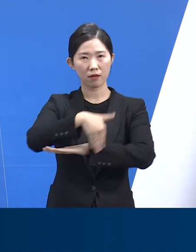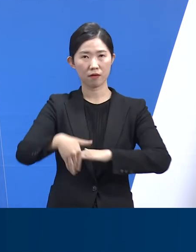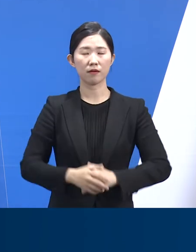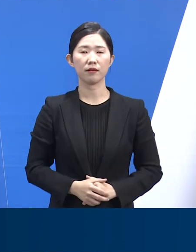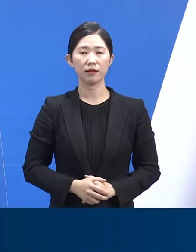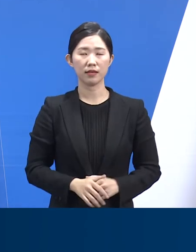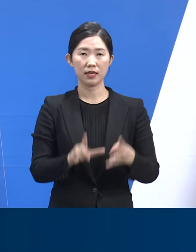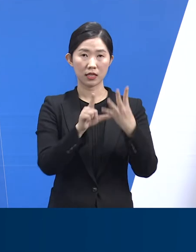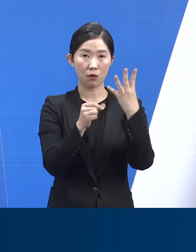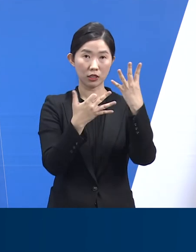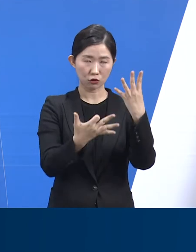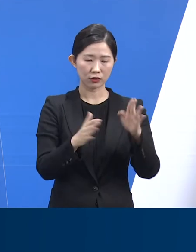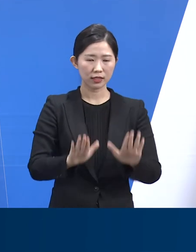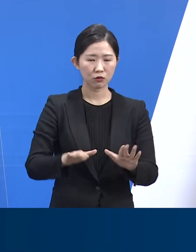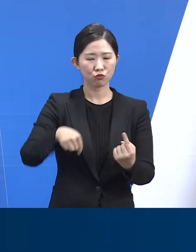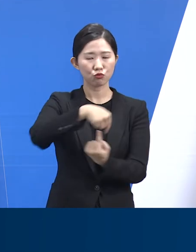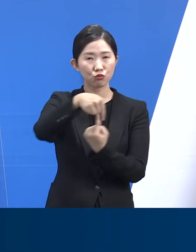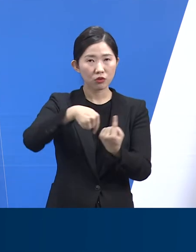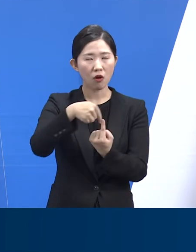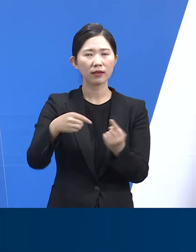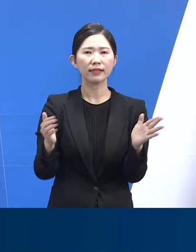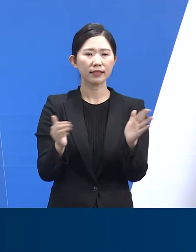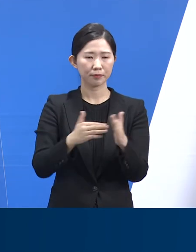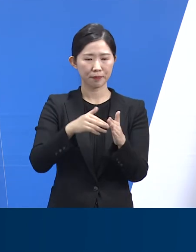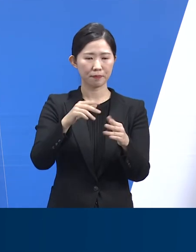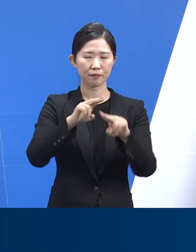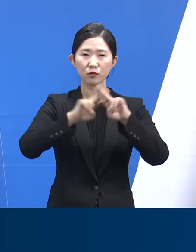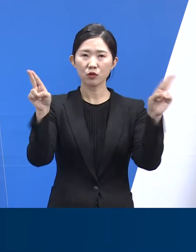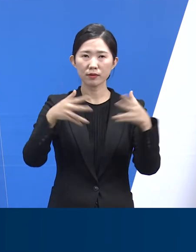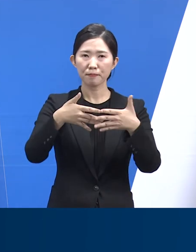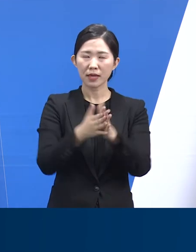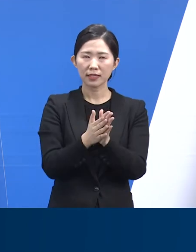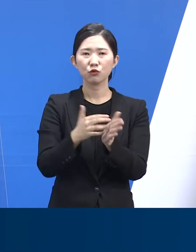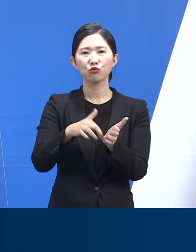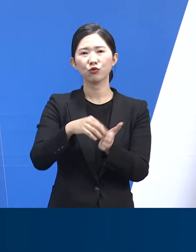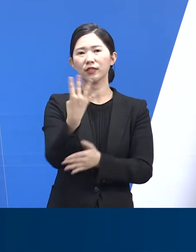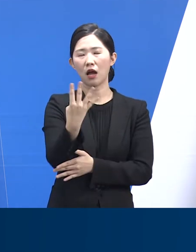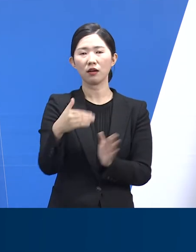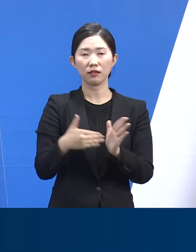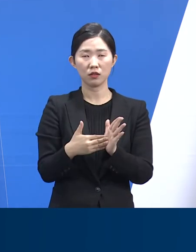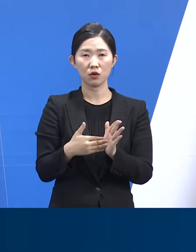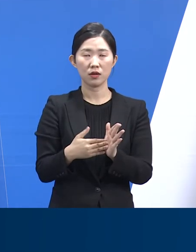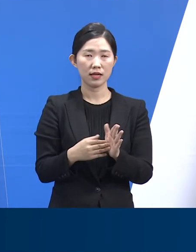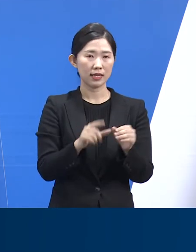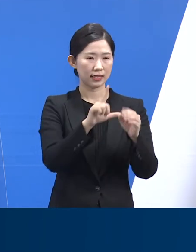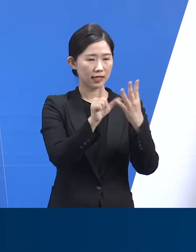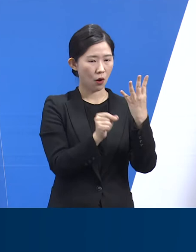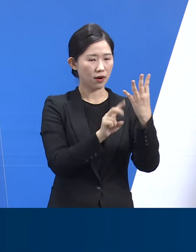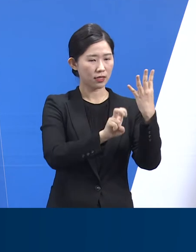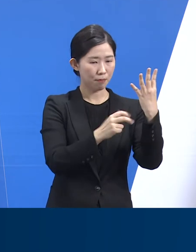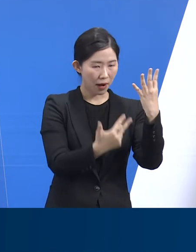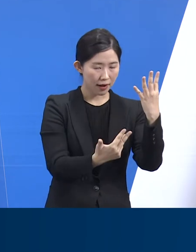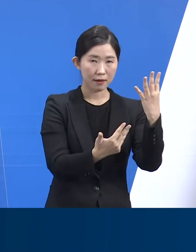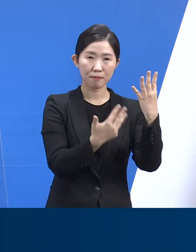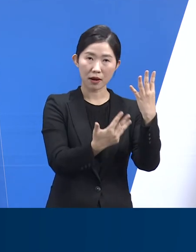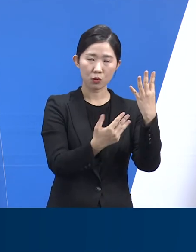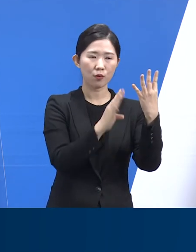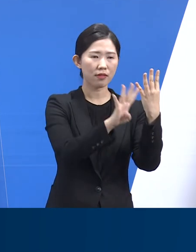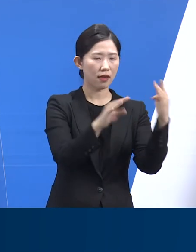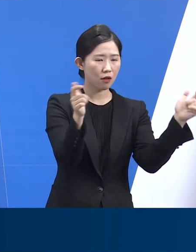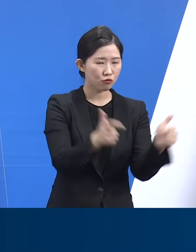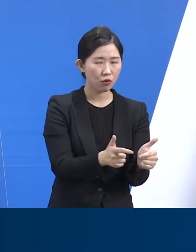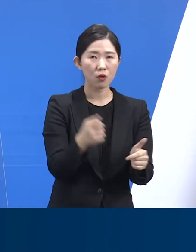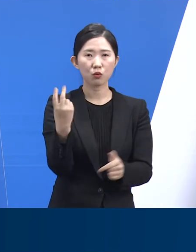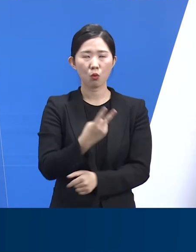4월 19일 현재 4개소가 운영 중단을 완료하였으며 4월 28일 4개소, 5월 10일 1개소 등 총